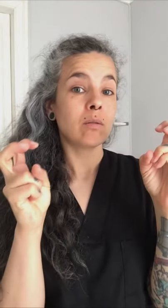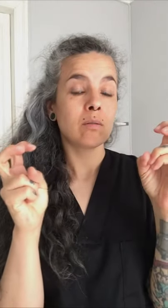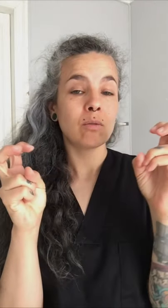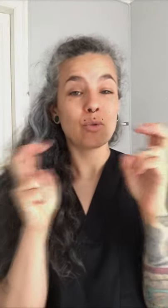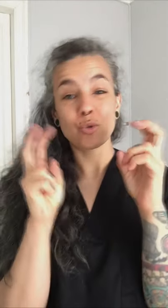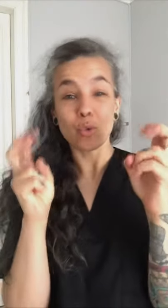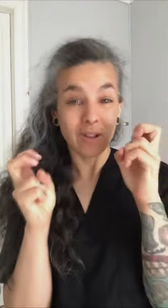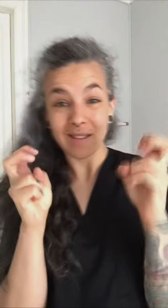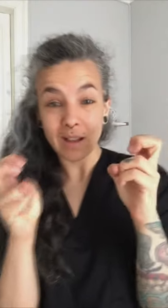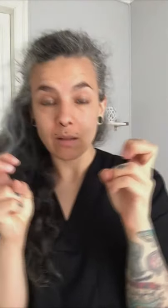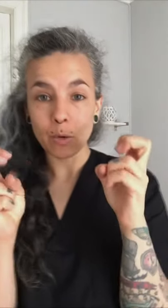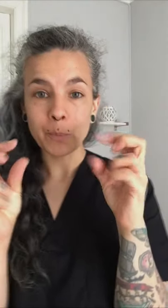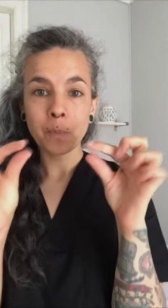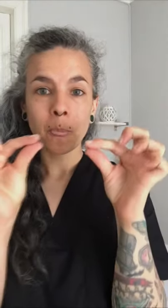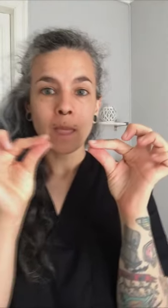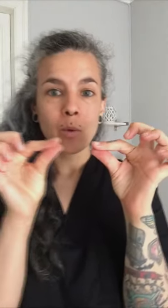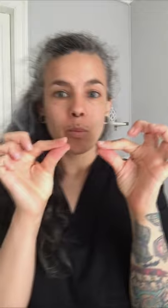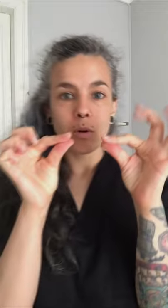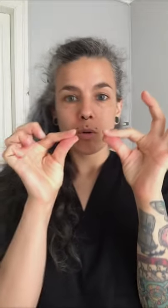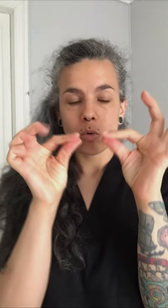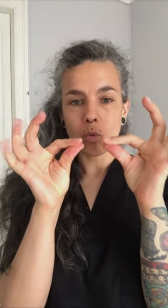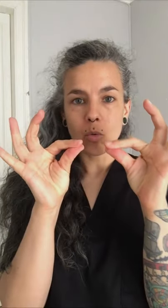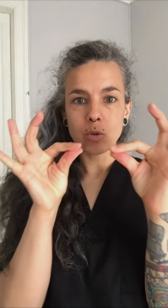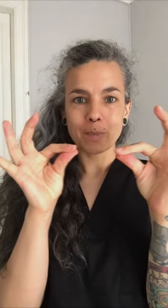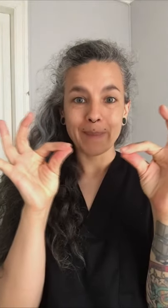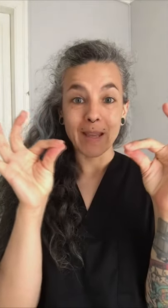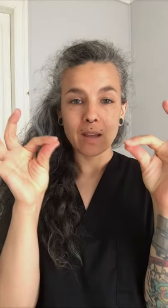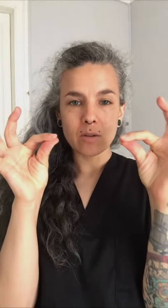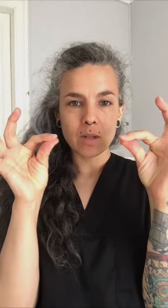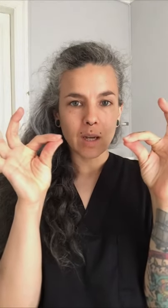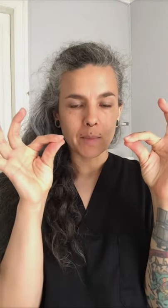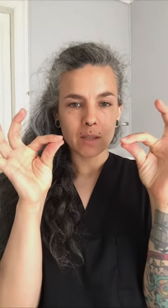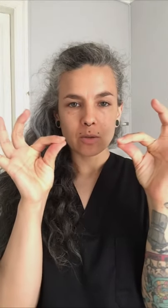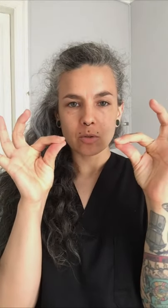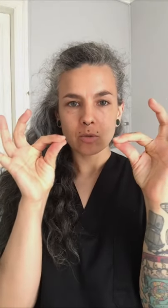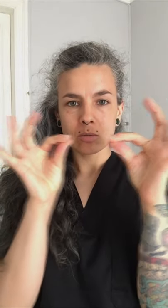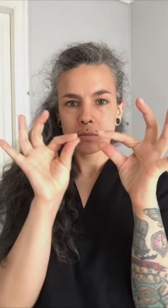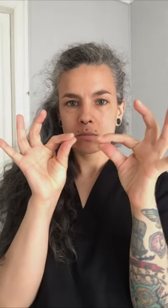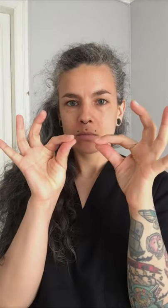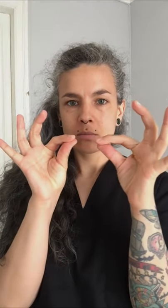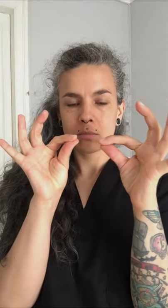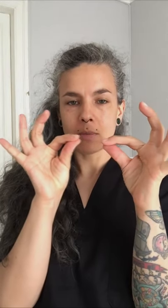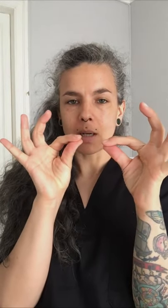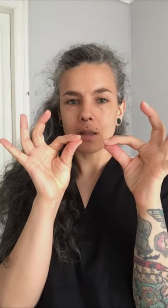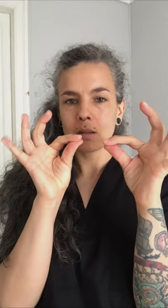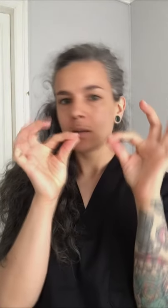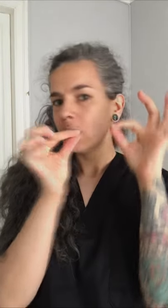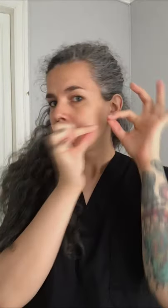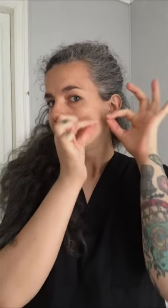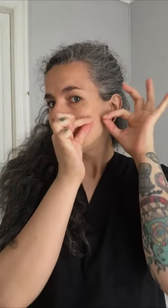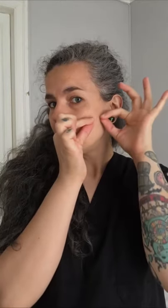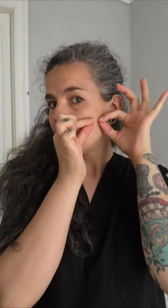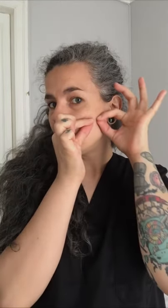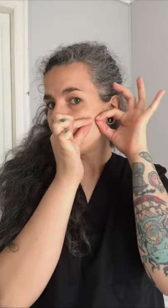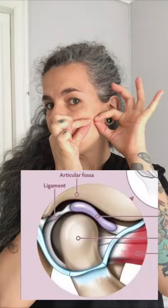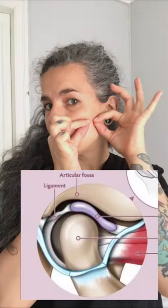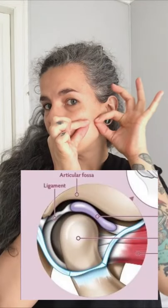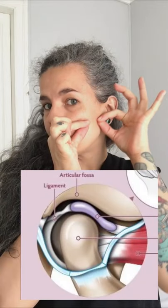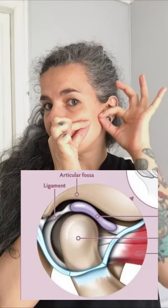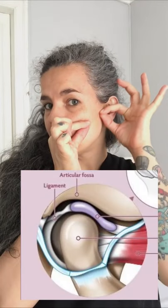o sujetado por unos pequeños ligamentos, ¿vale? Uno en su parte